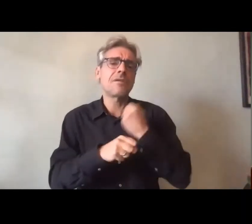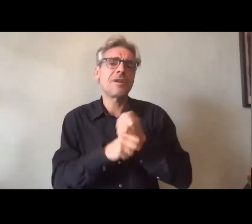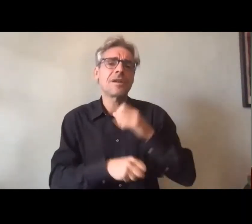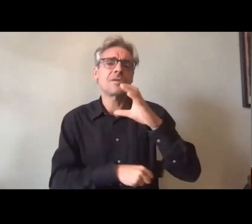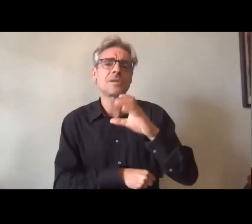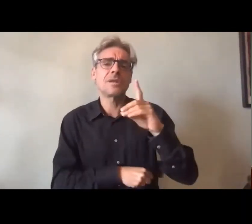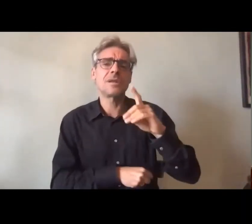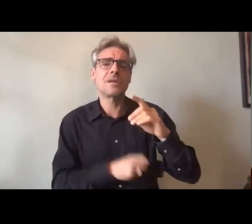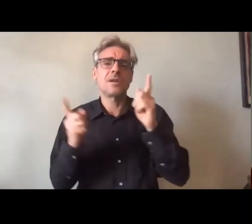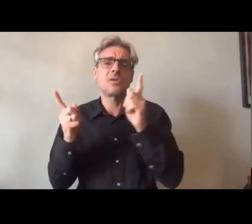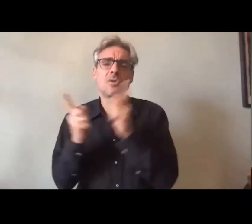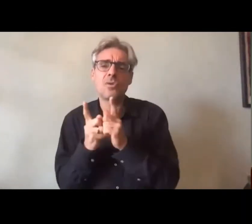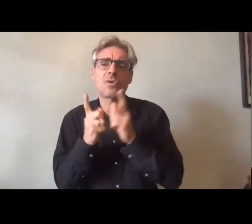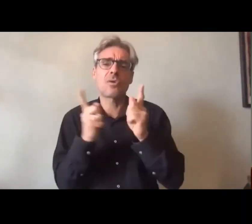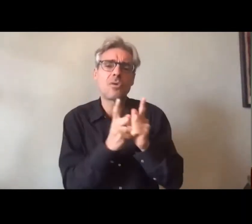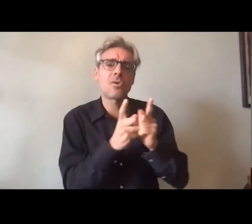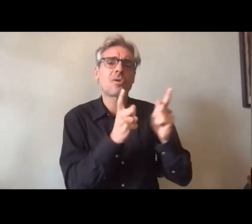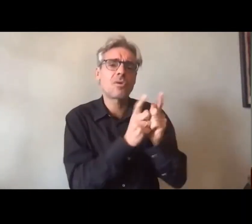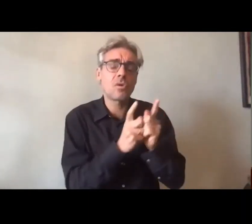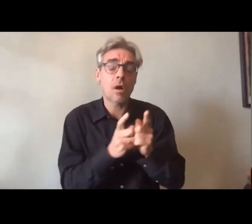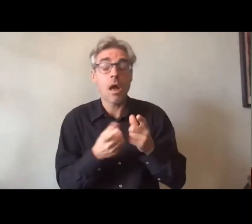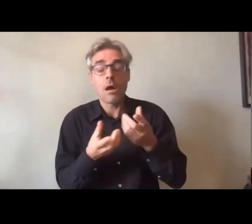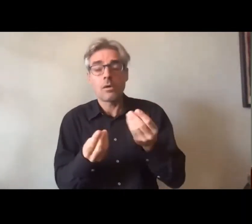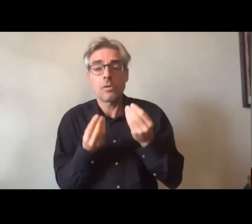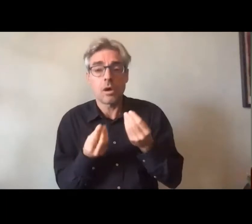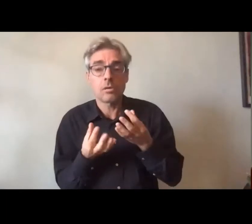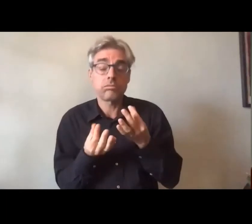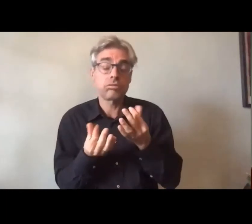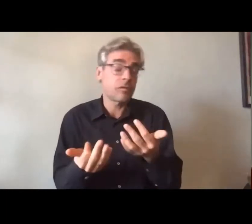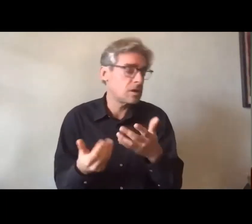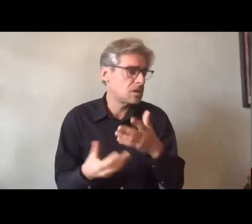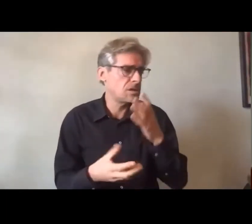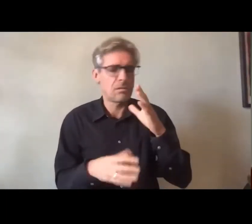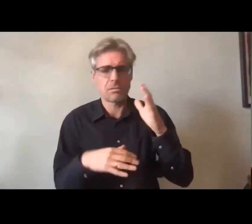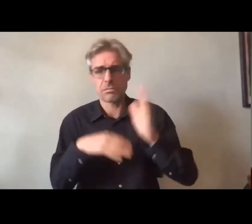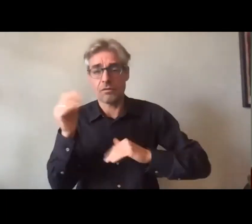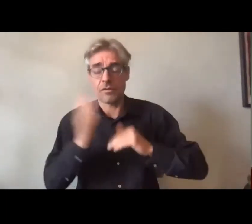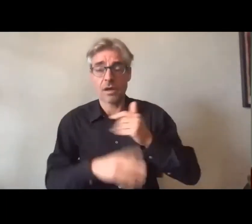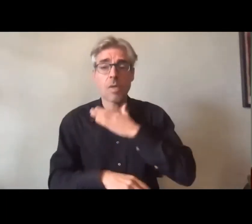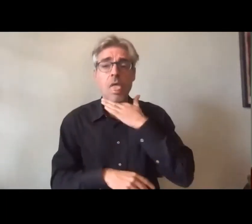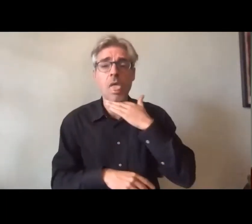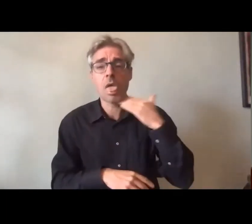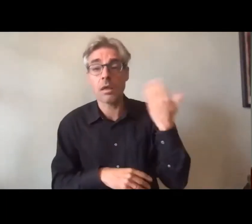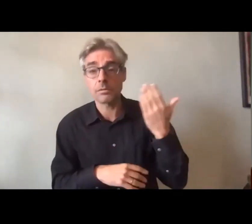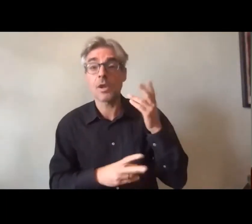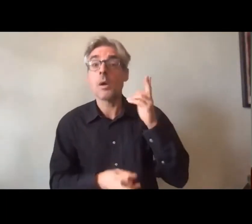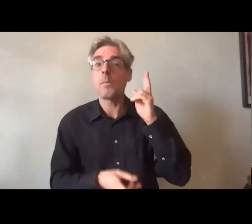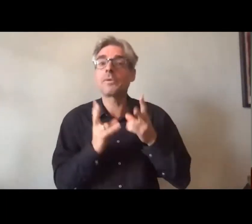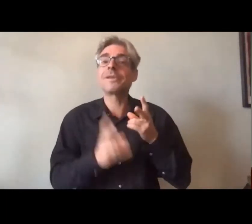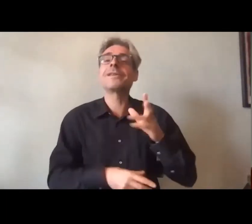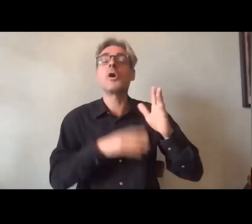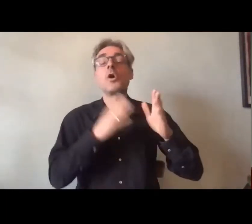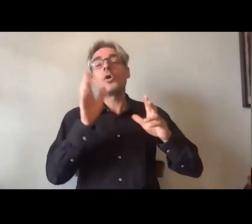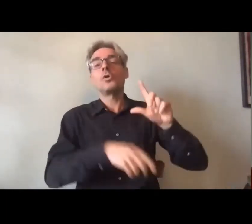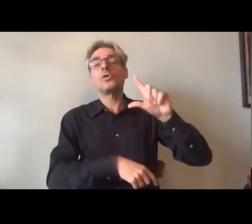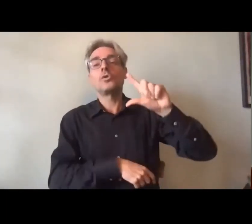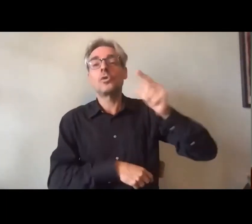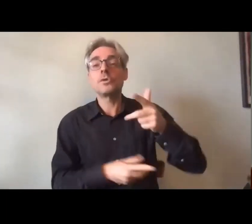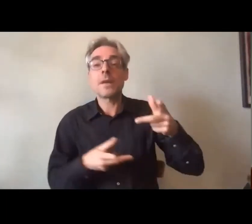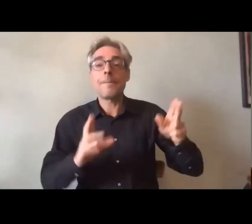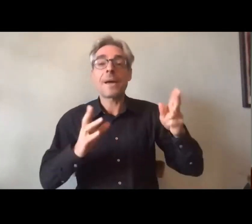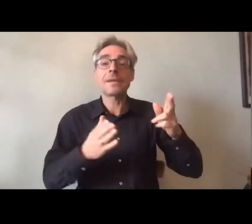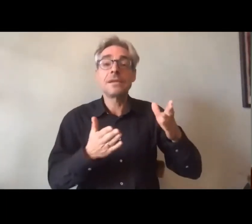qui peuvent à un moment donné fragiliser le rapport à l'emploi des secondes parties de carrière avec des